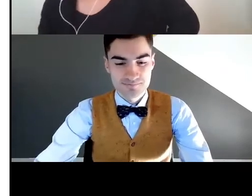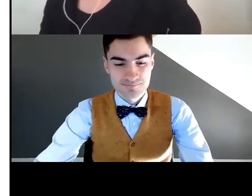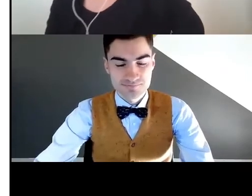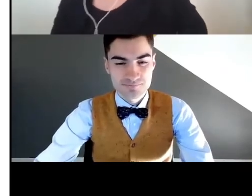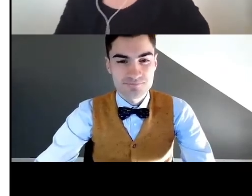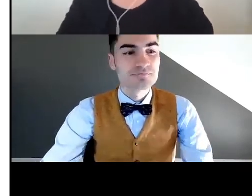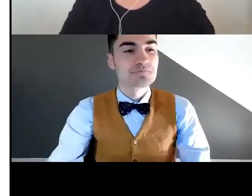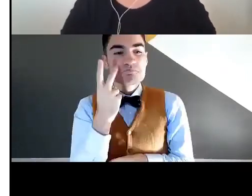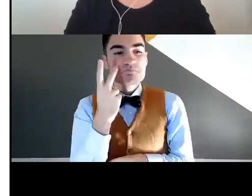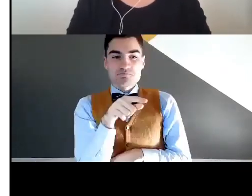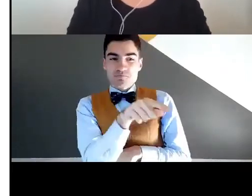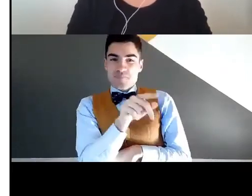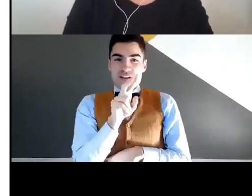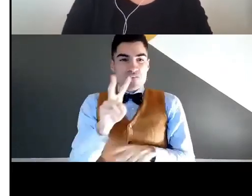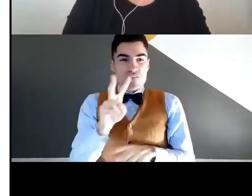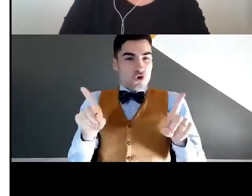mani?